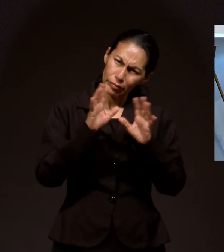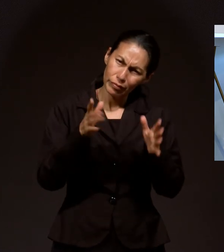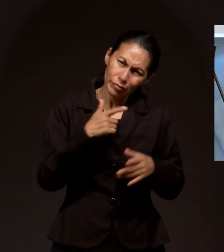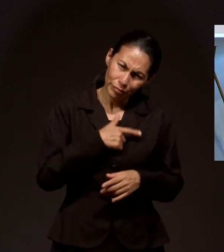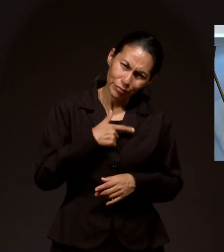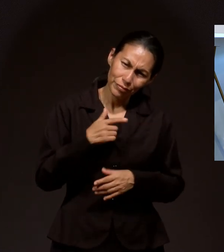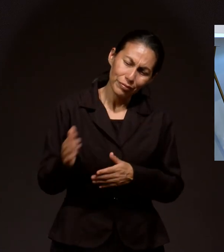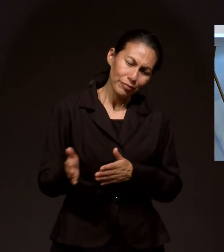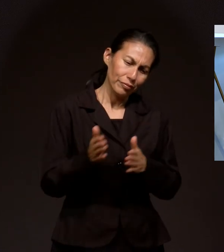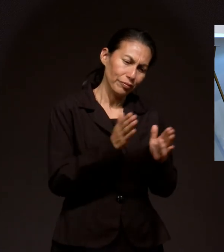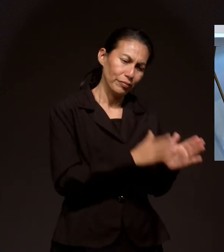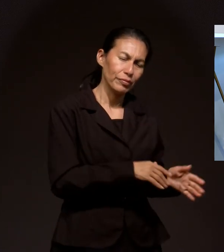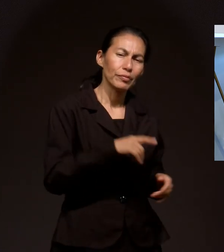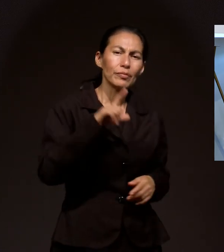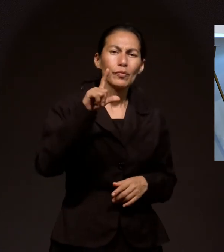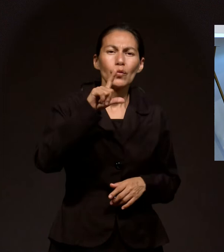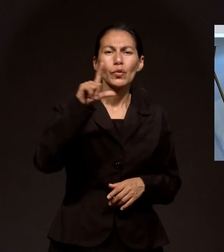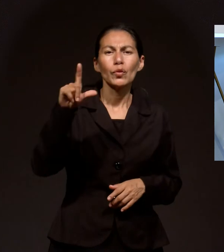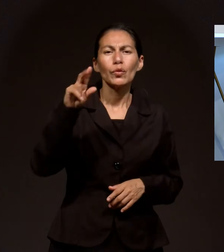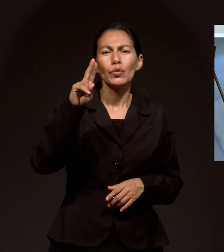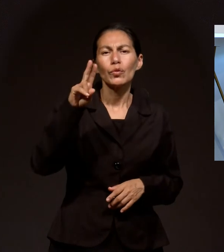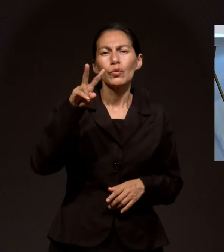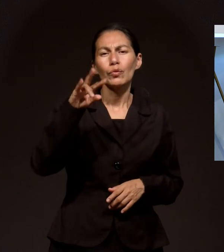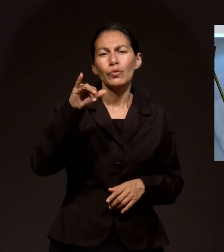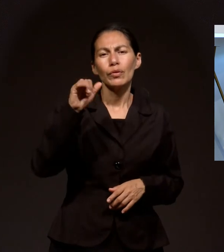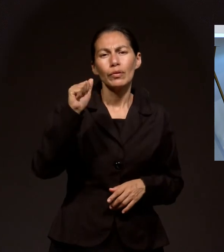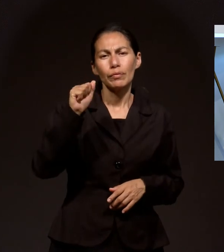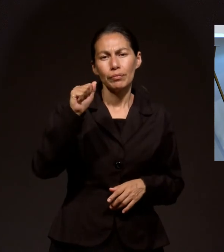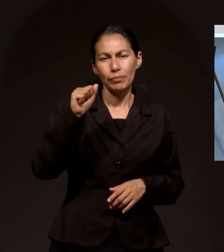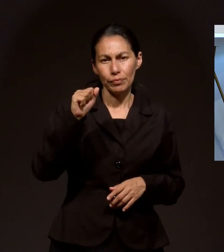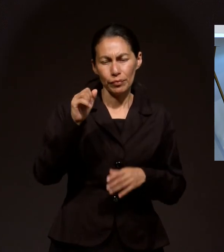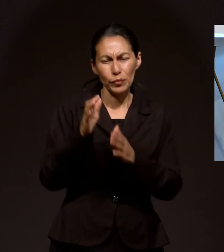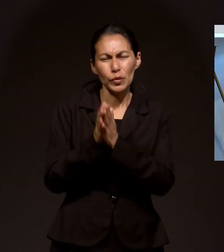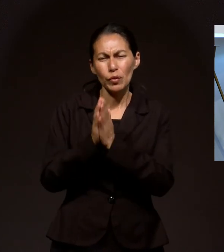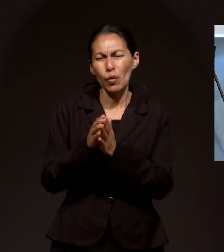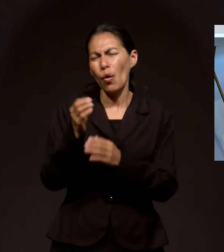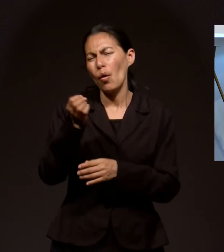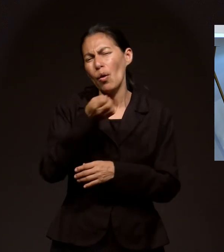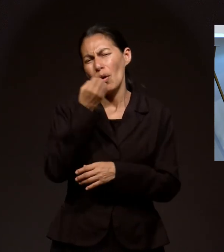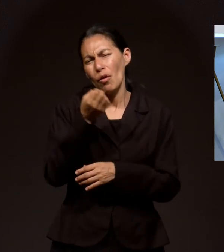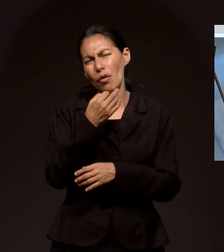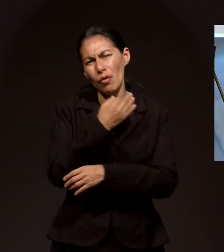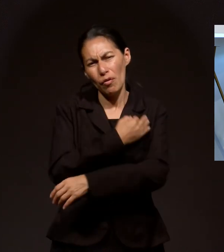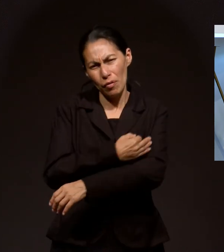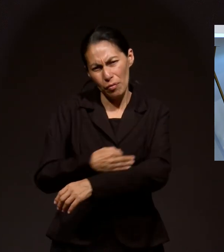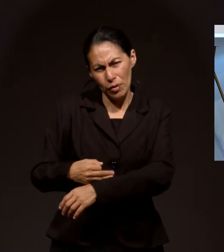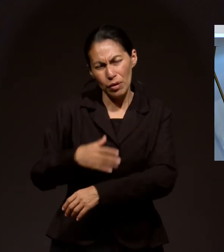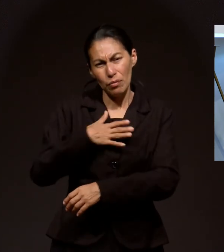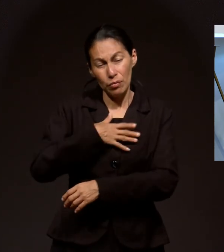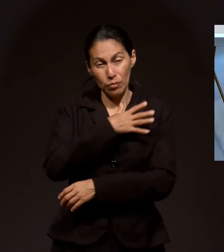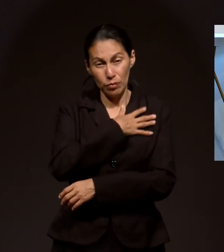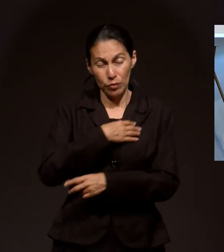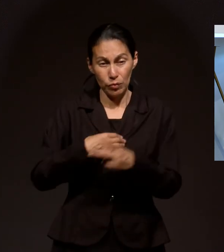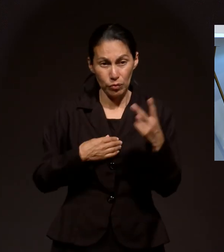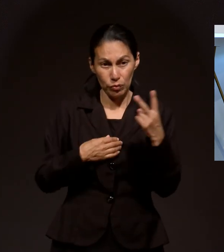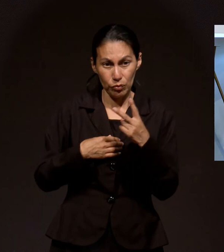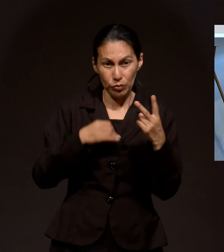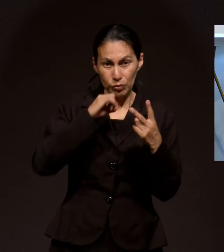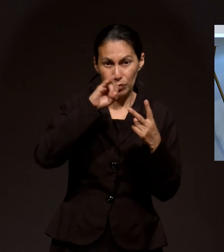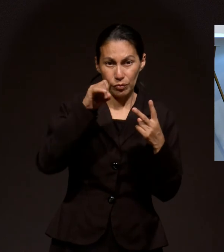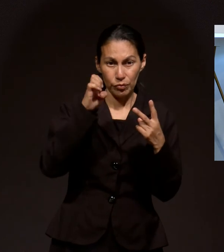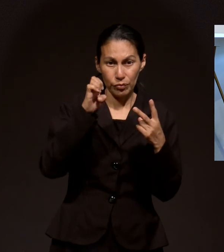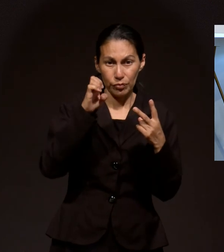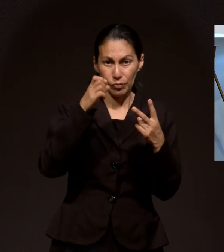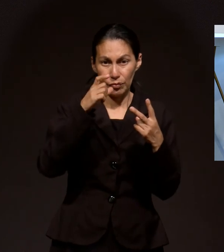mucho gusto Lluvia Sánchez Saludos Quiero que oren Por los hogares De mis hijos Jerry Y